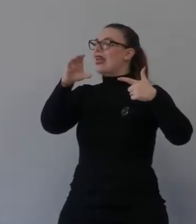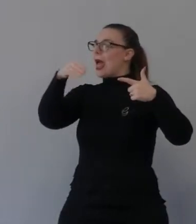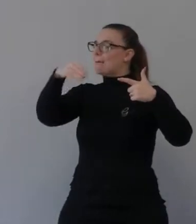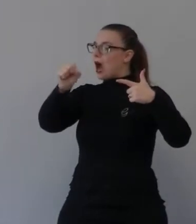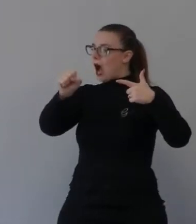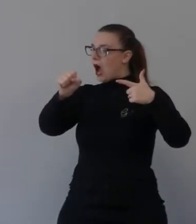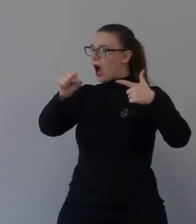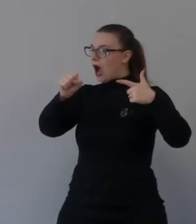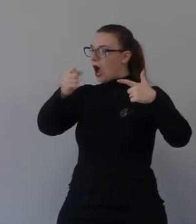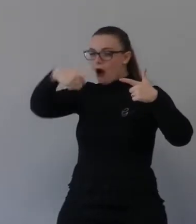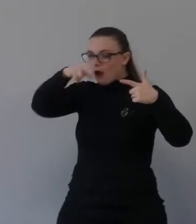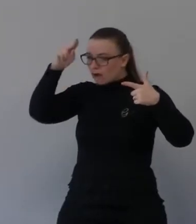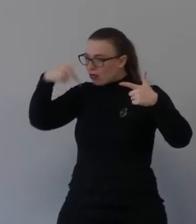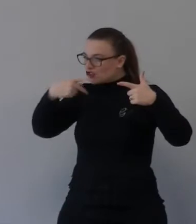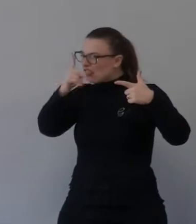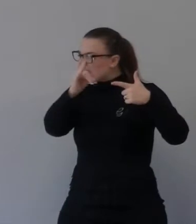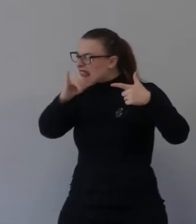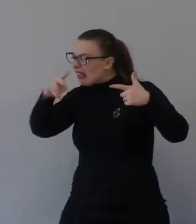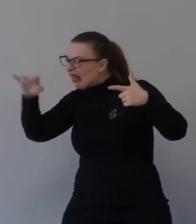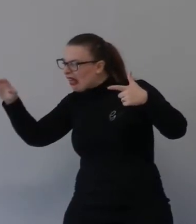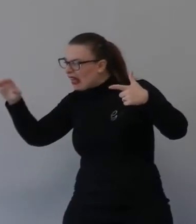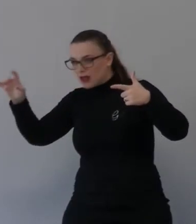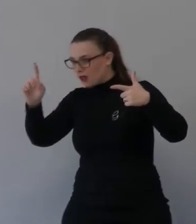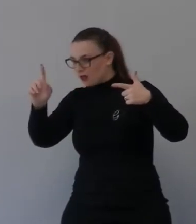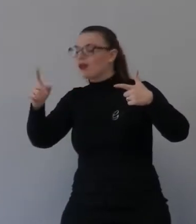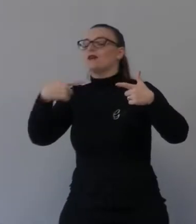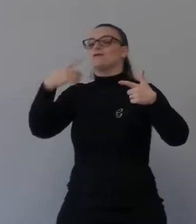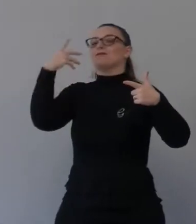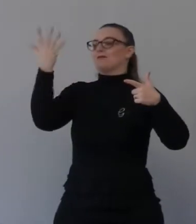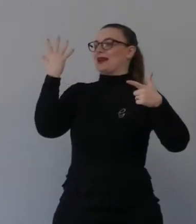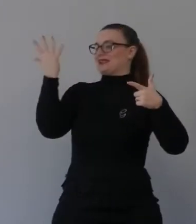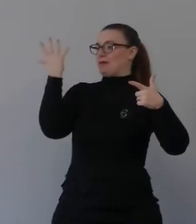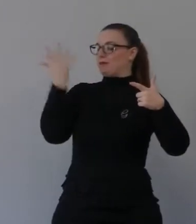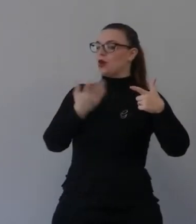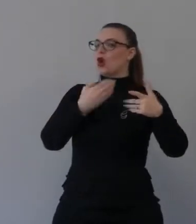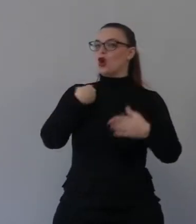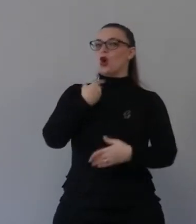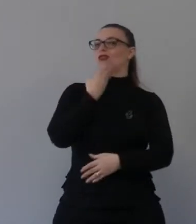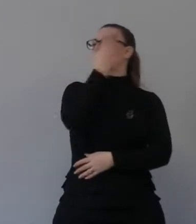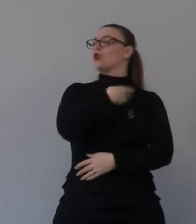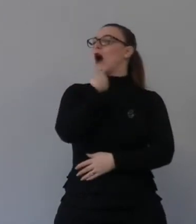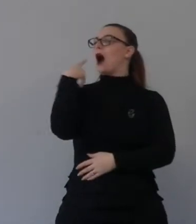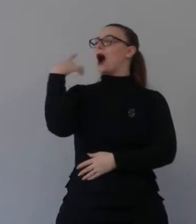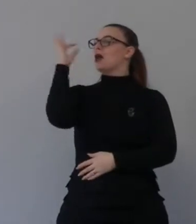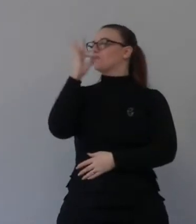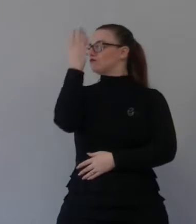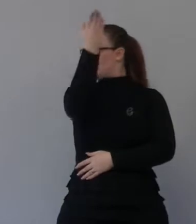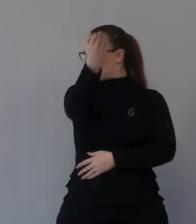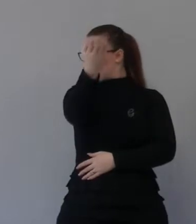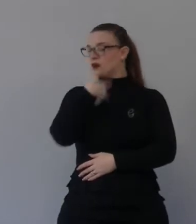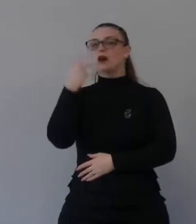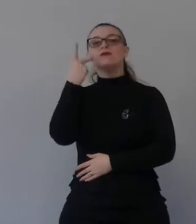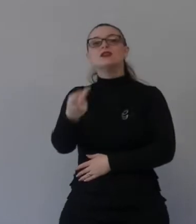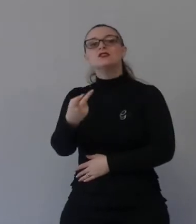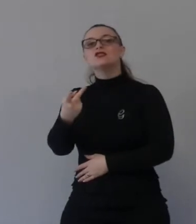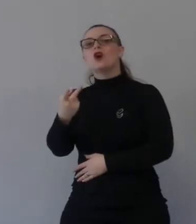io sono andato a Londra a vedere il tesoro della regina e la cosa più bella è il